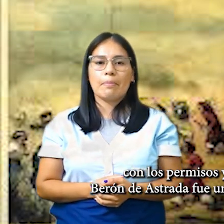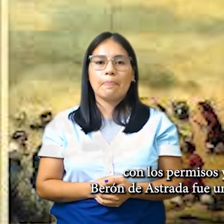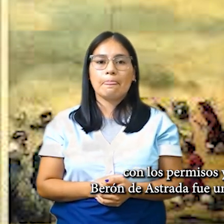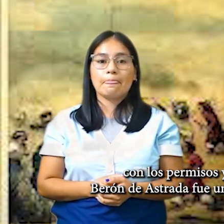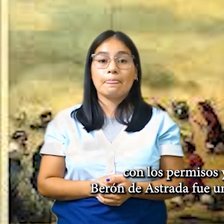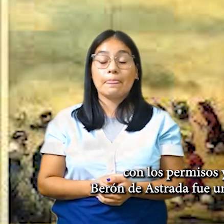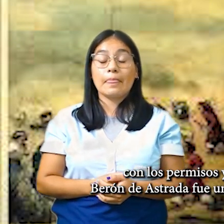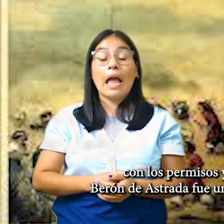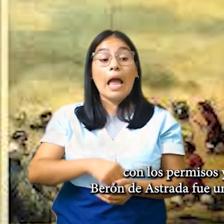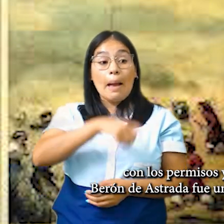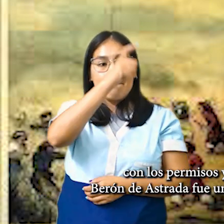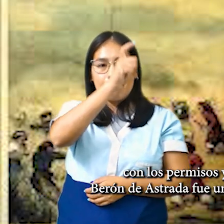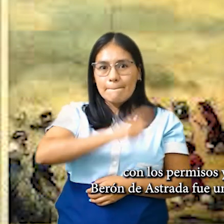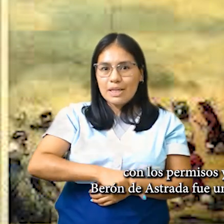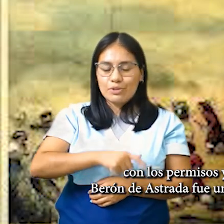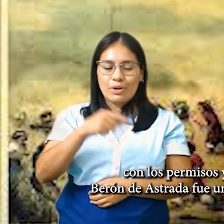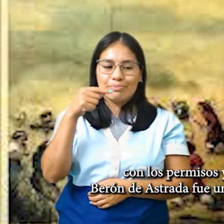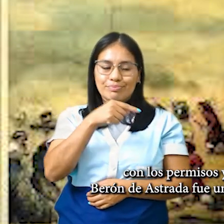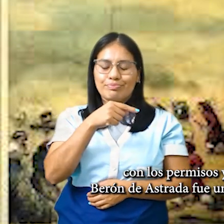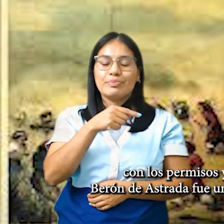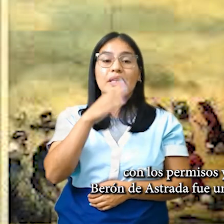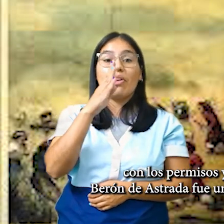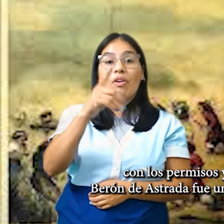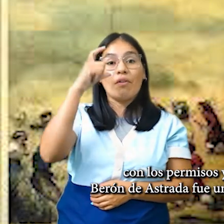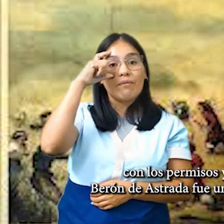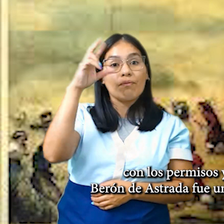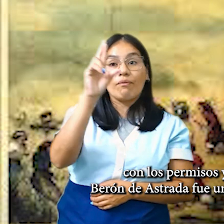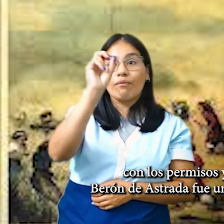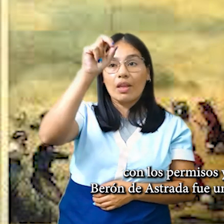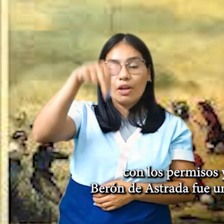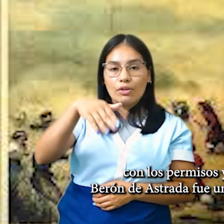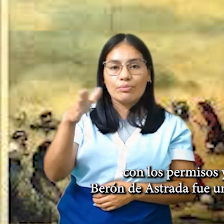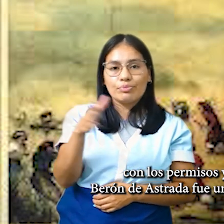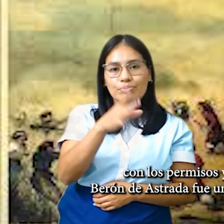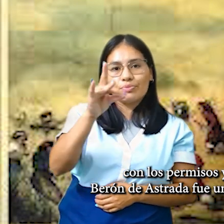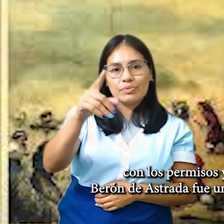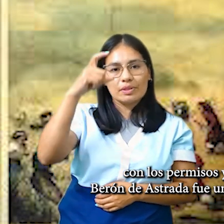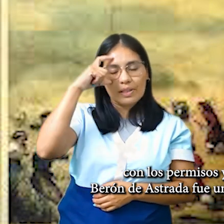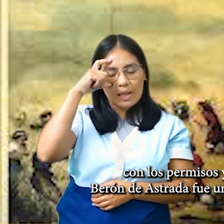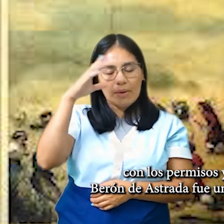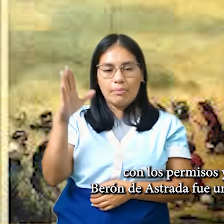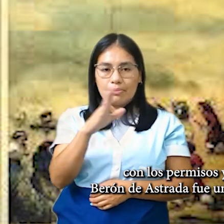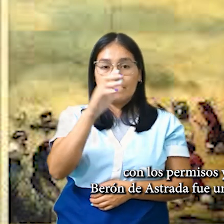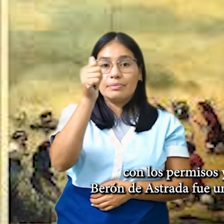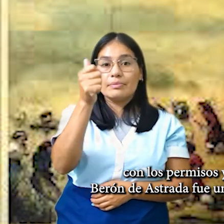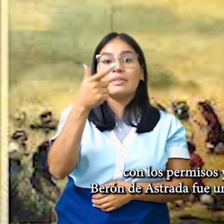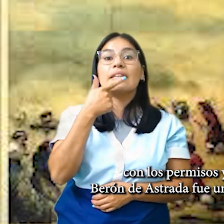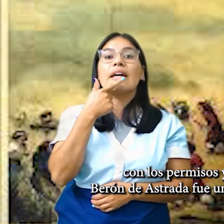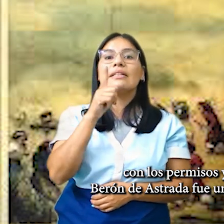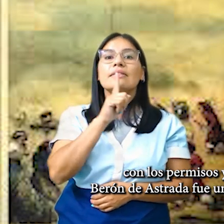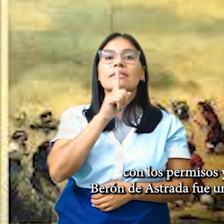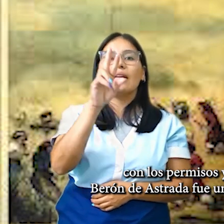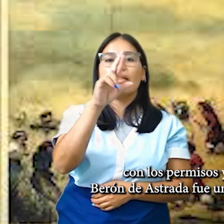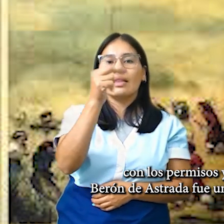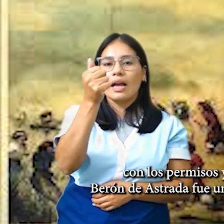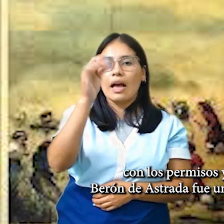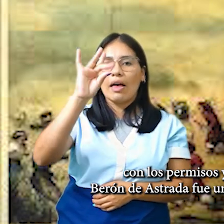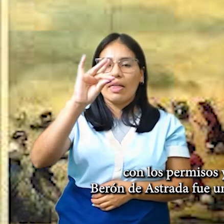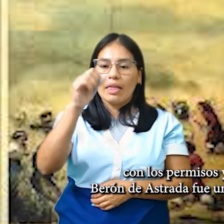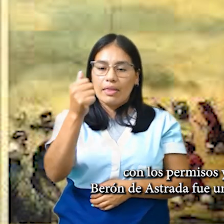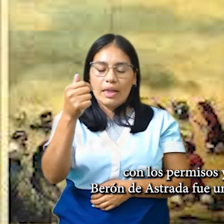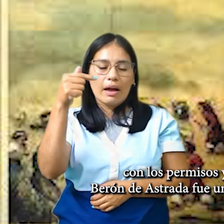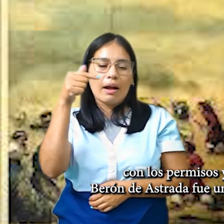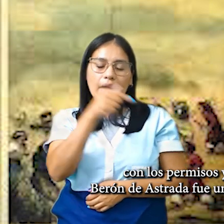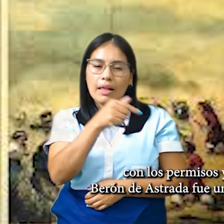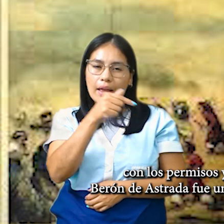fue un valiente que murió en defensa de las leyes de su provincia y dignidad de